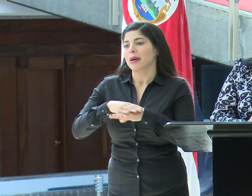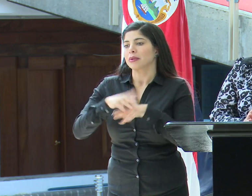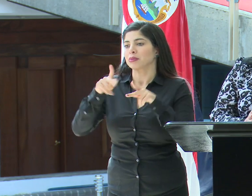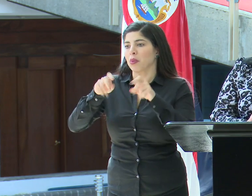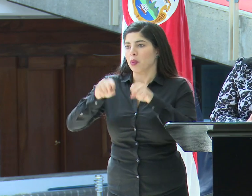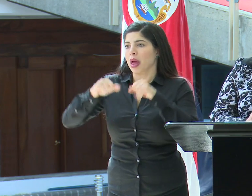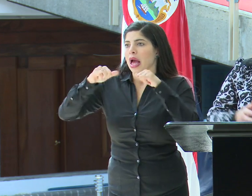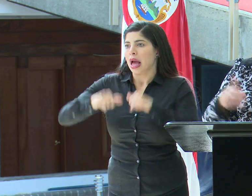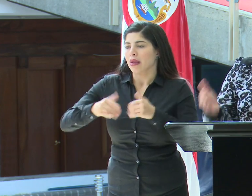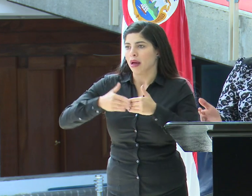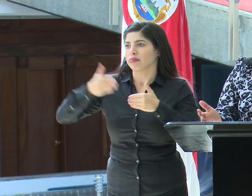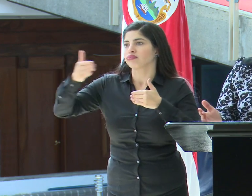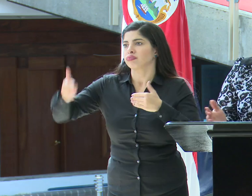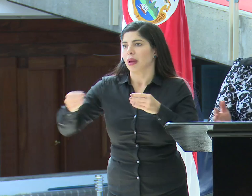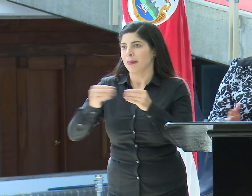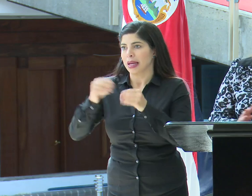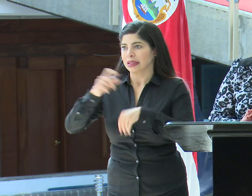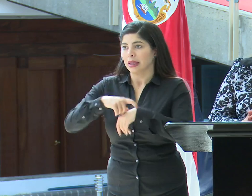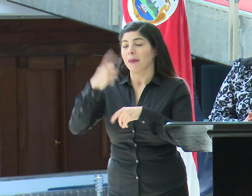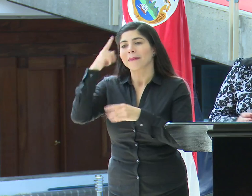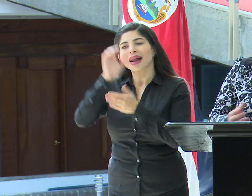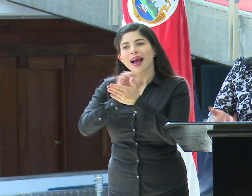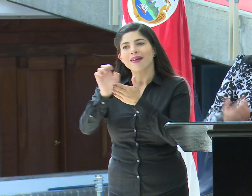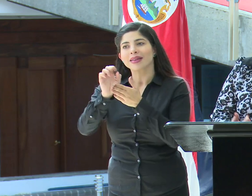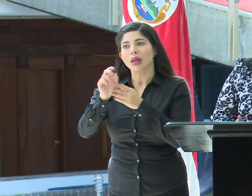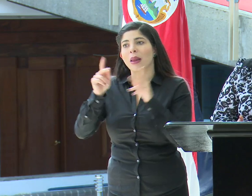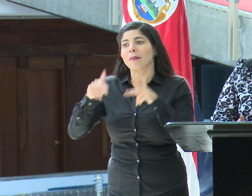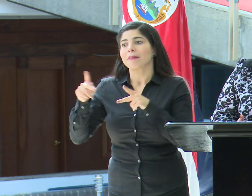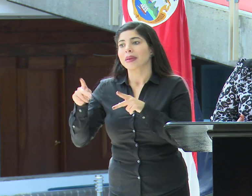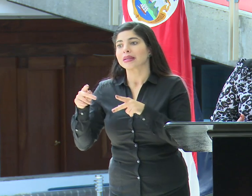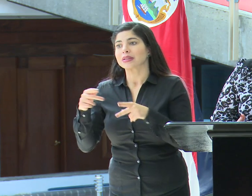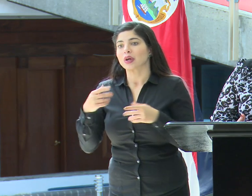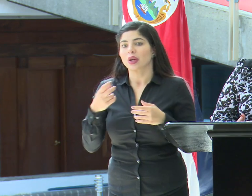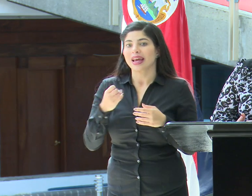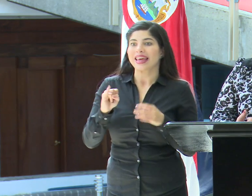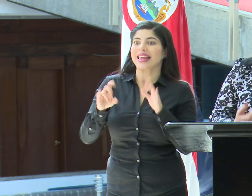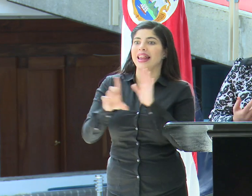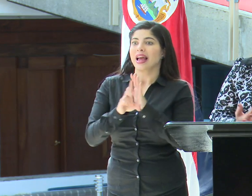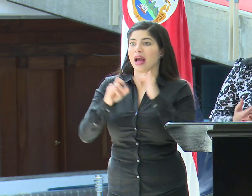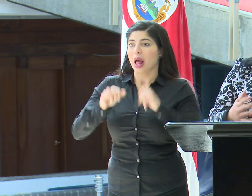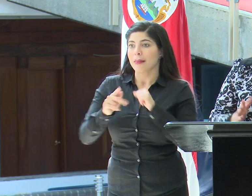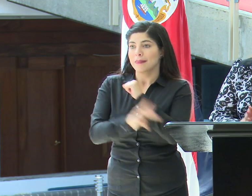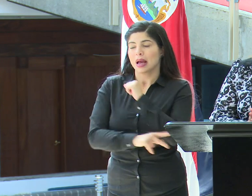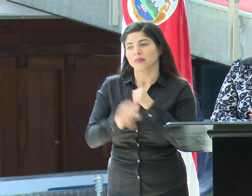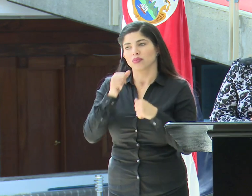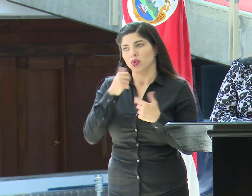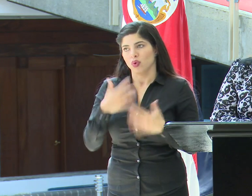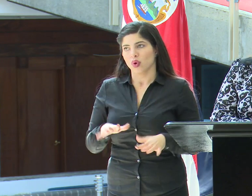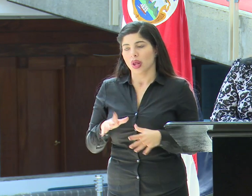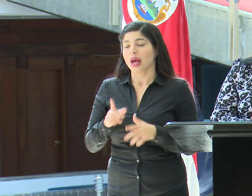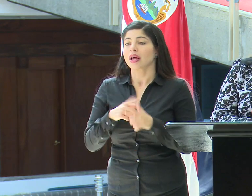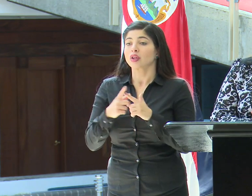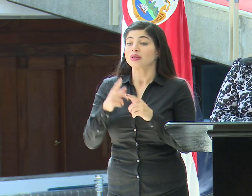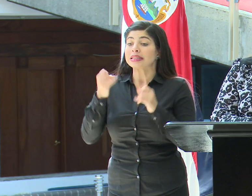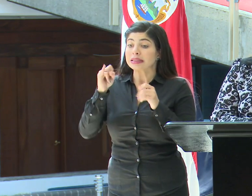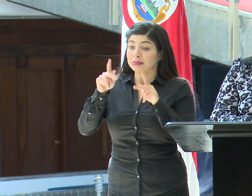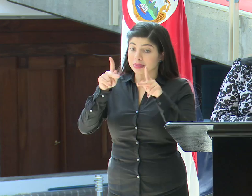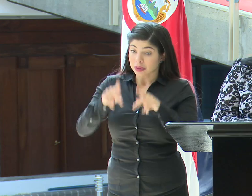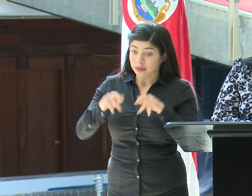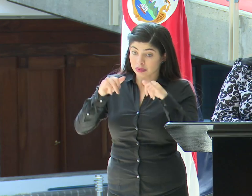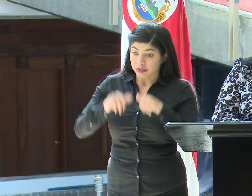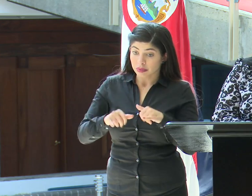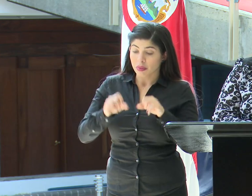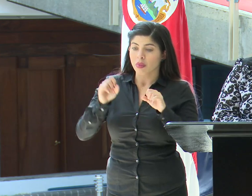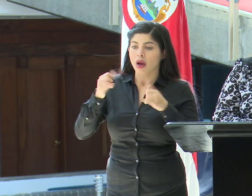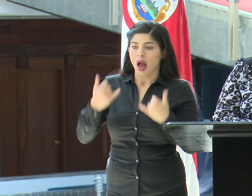establece para evitar que las personas queden en condición irregular en el país. Correcto. La permanencia se ha